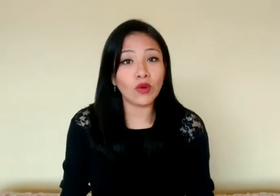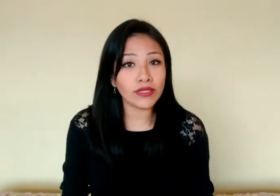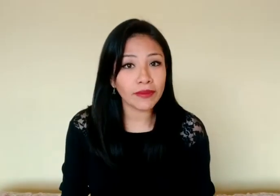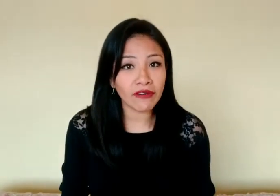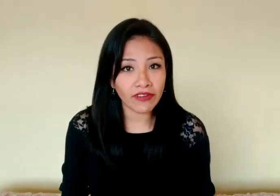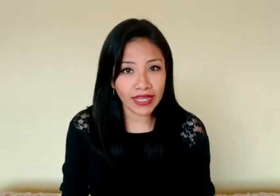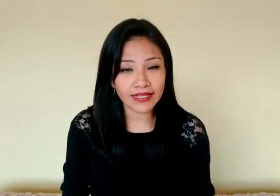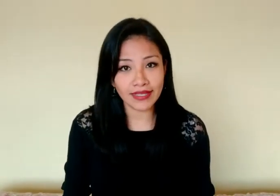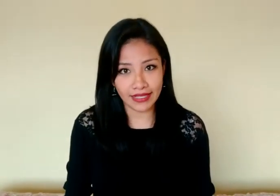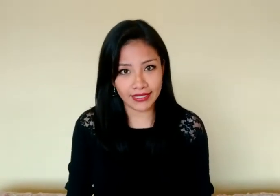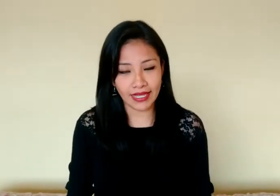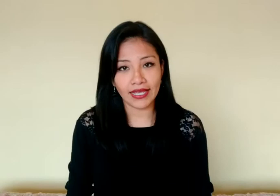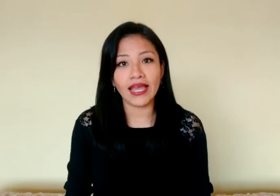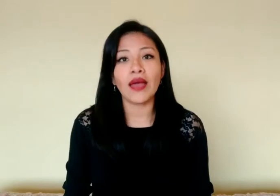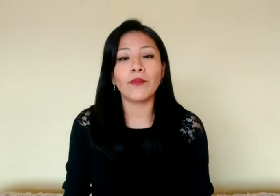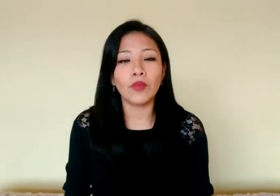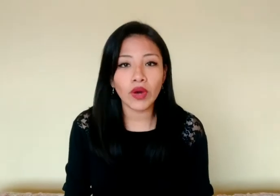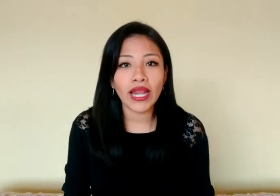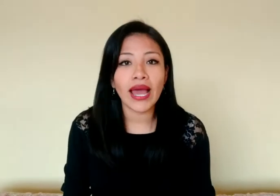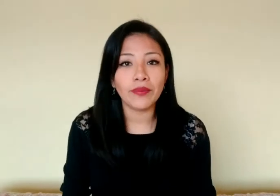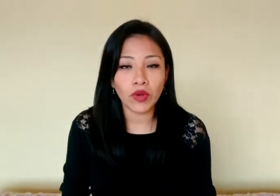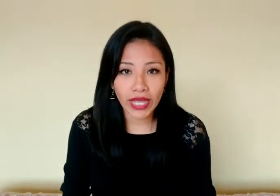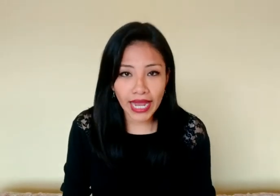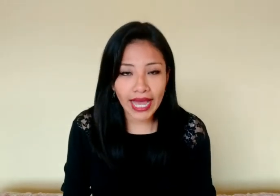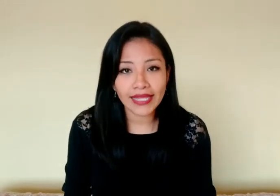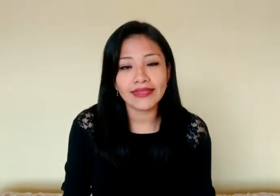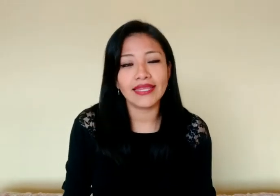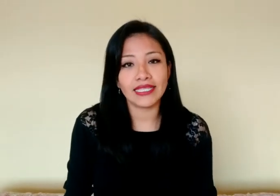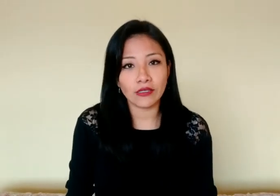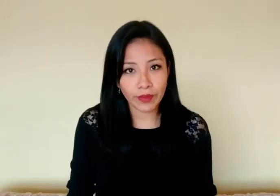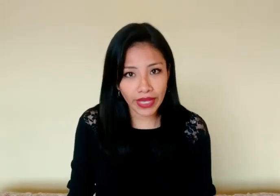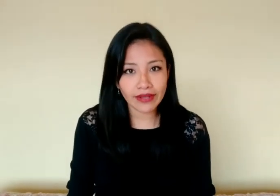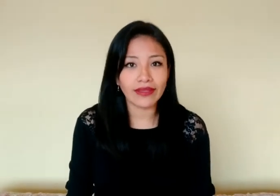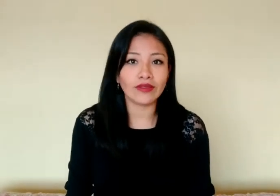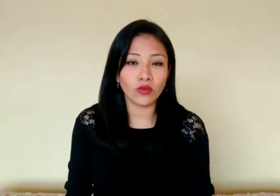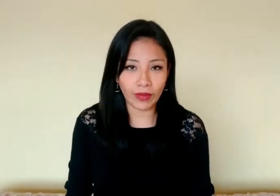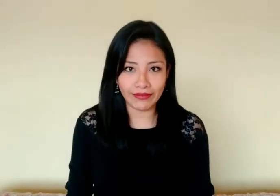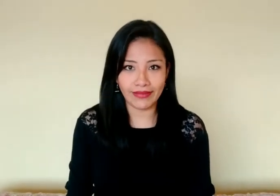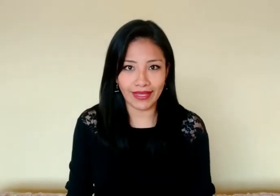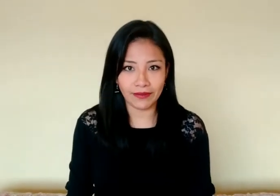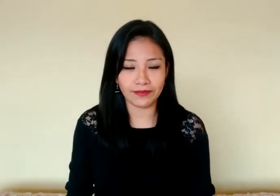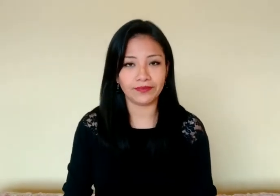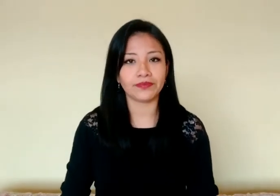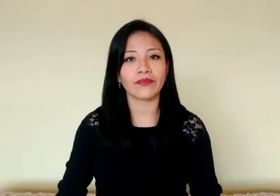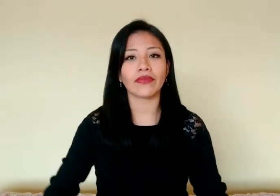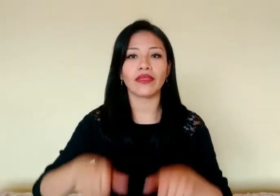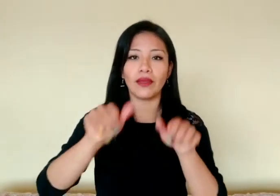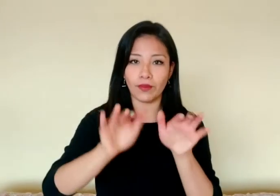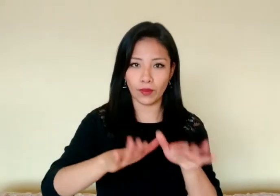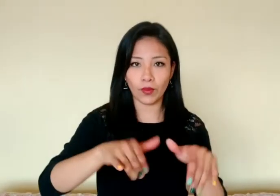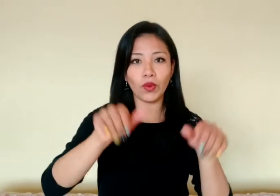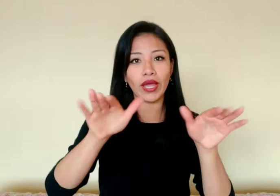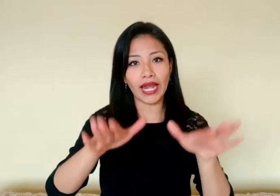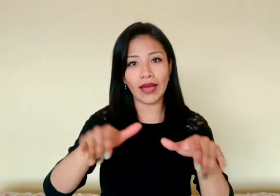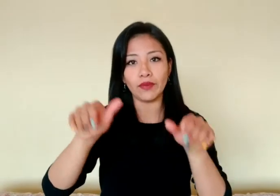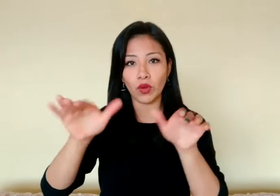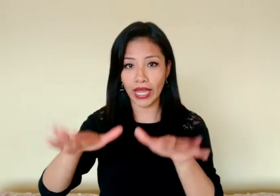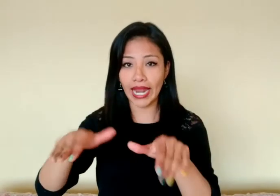última frase dice, vuela, vuela, despierta tu mente. Vuela, vuela,